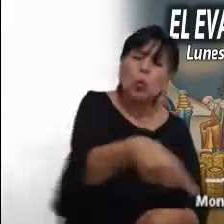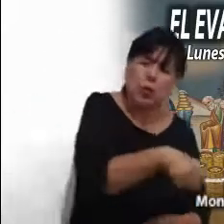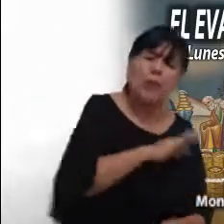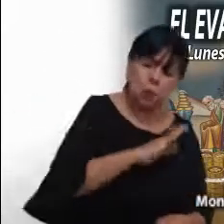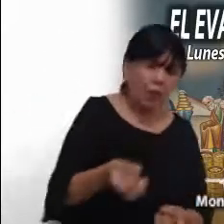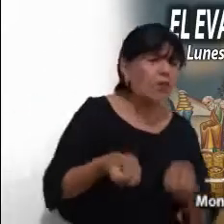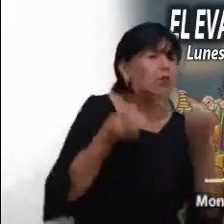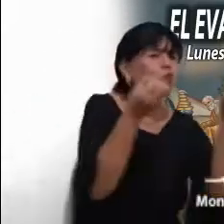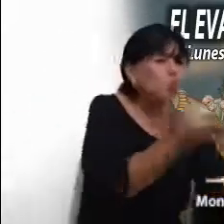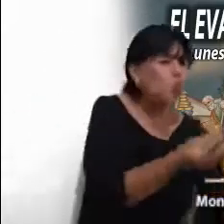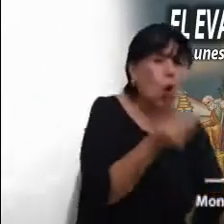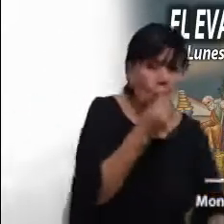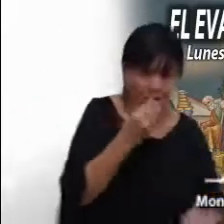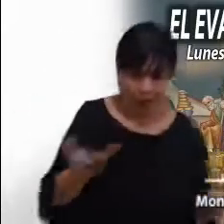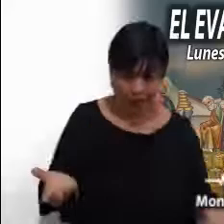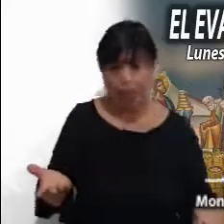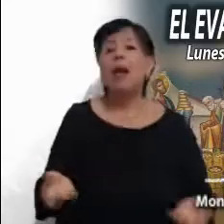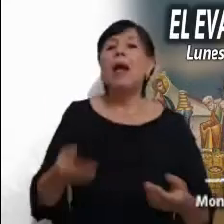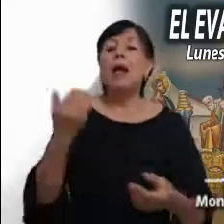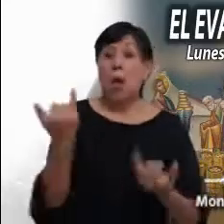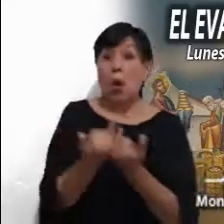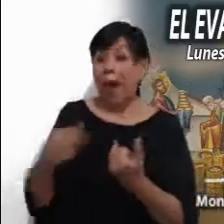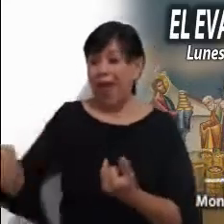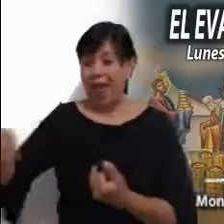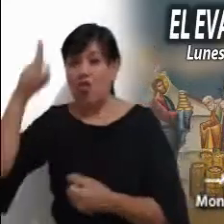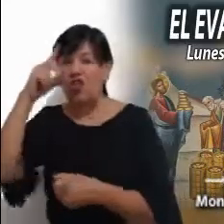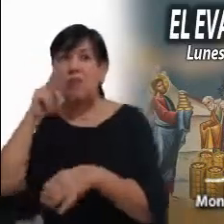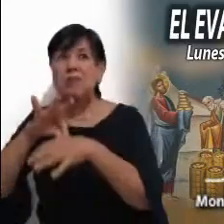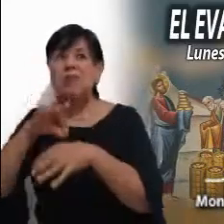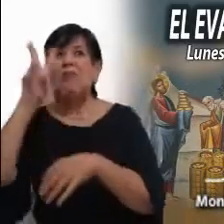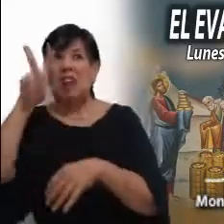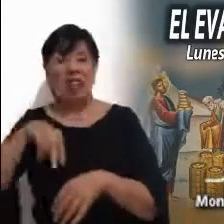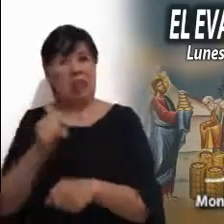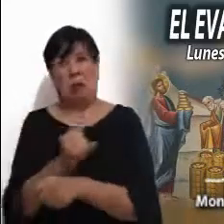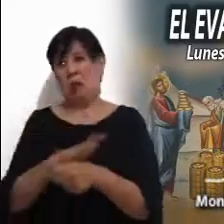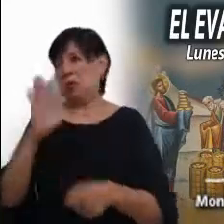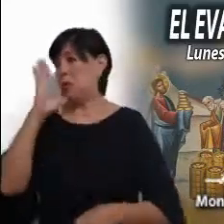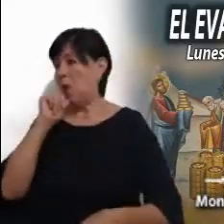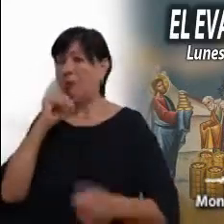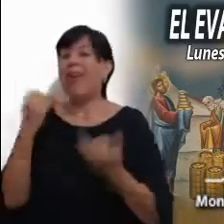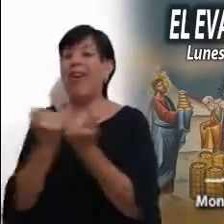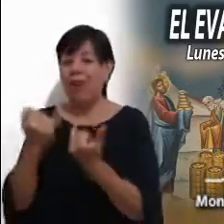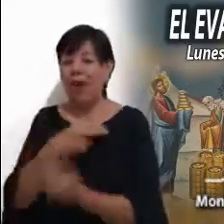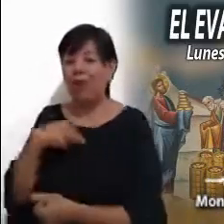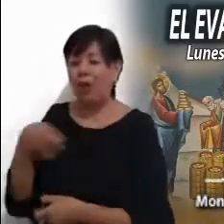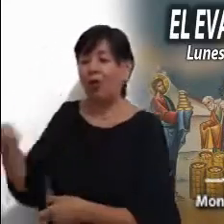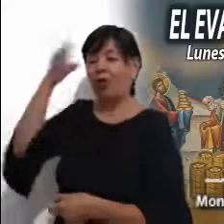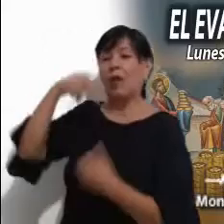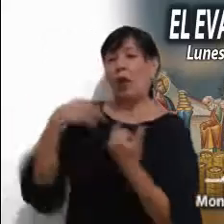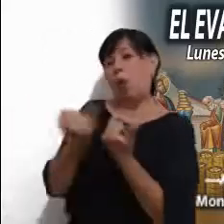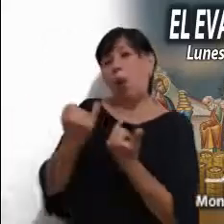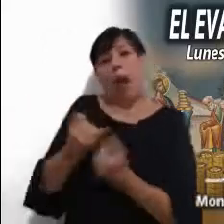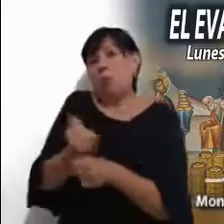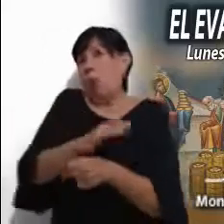ustedes de comer. Así como constataron ellos que no era posible, así lo hacemos también nosotros y nos